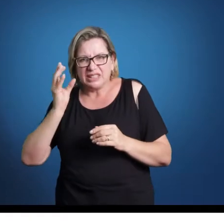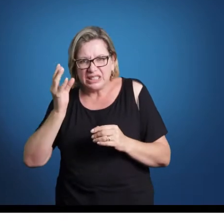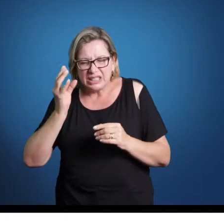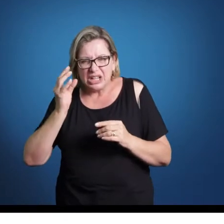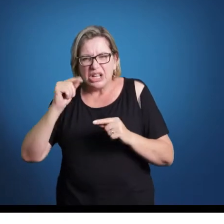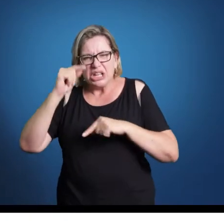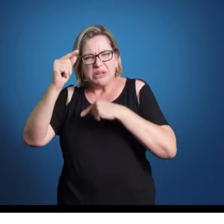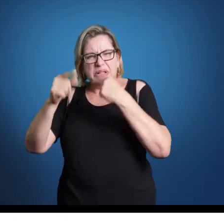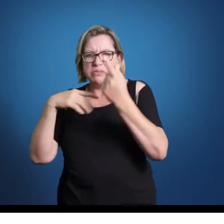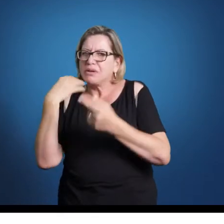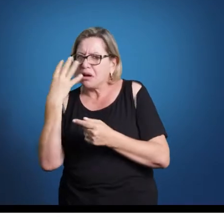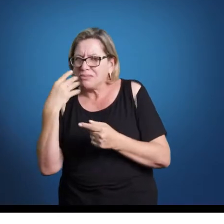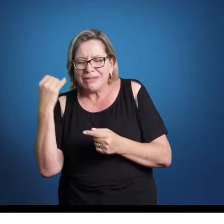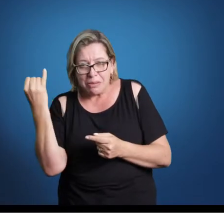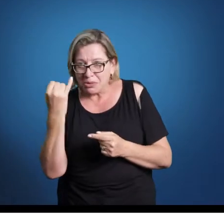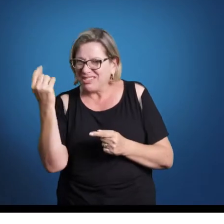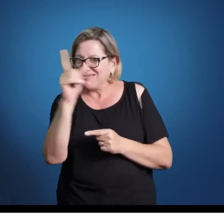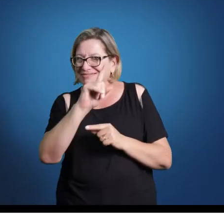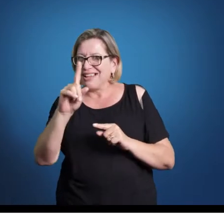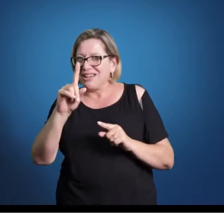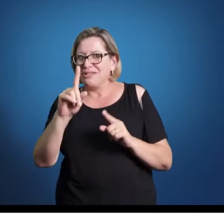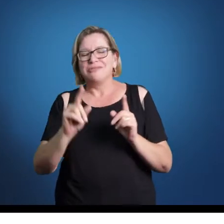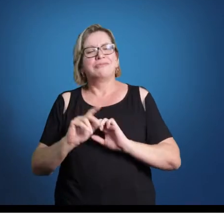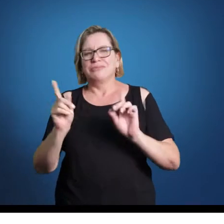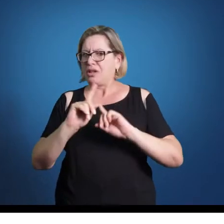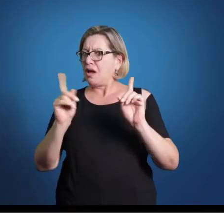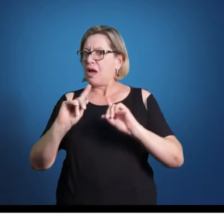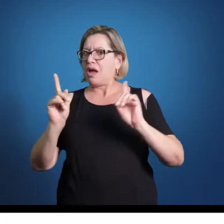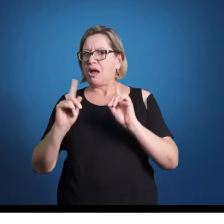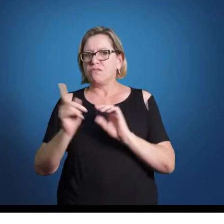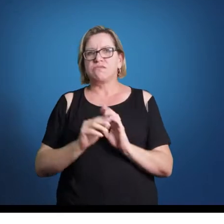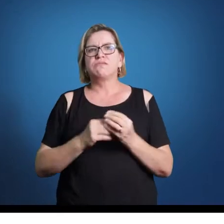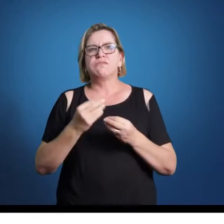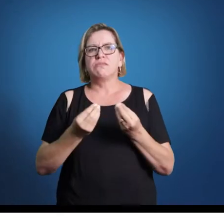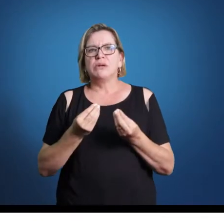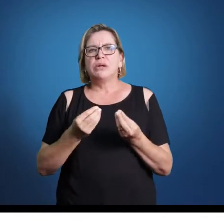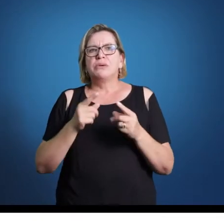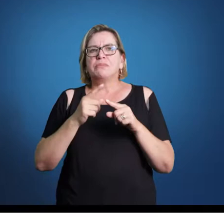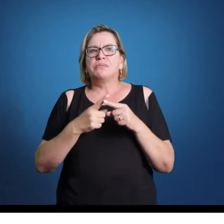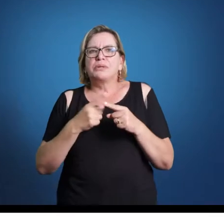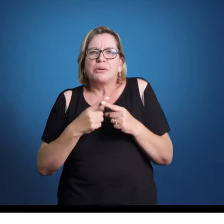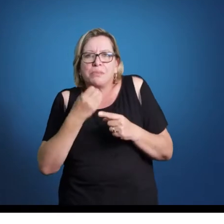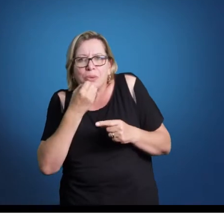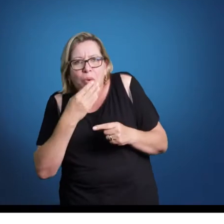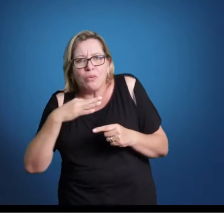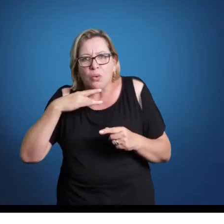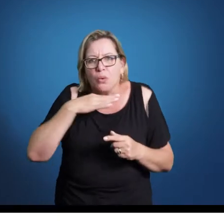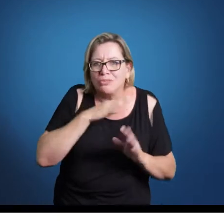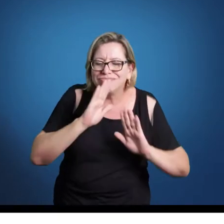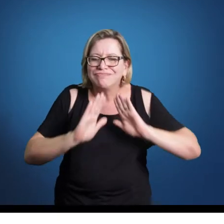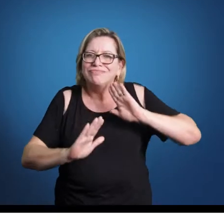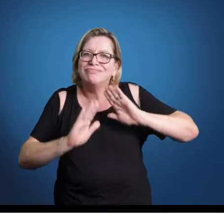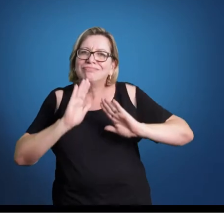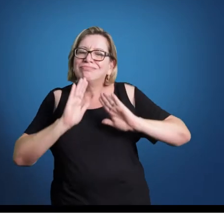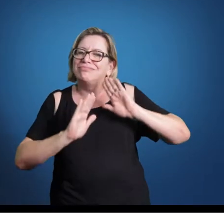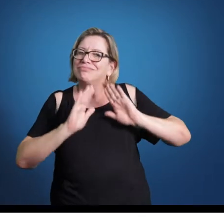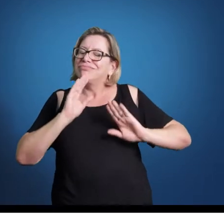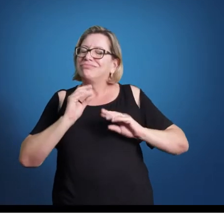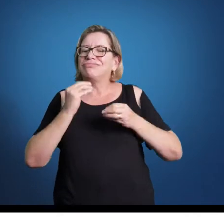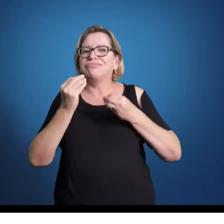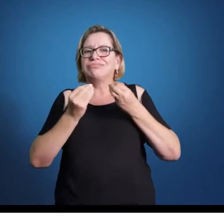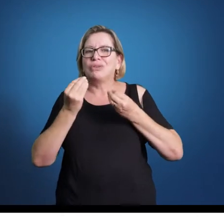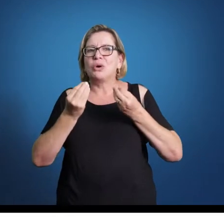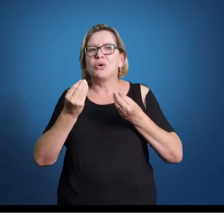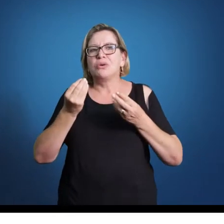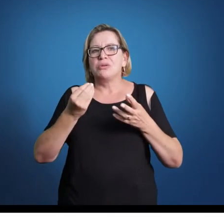depois são menos importantes ou menos bons, não é? Definitivamente não é isso, até porque bom ou ruim depende de muitas forças